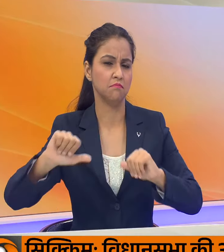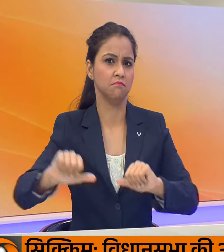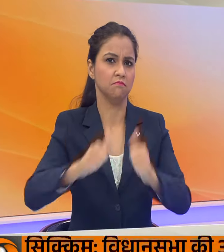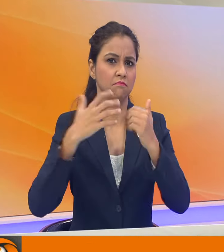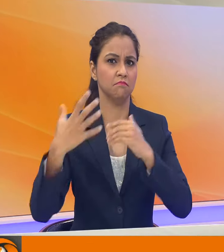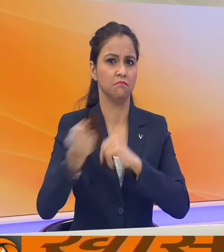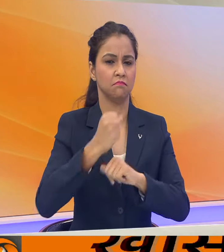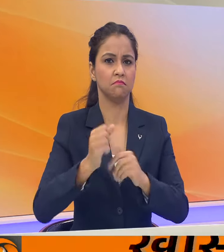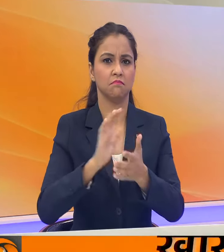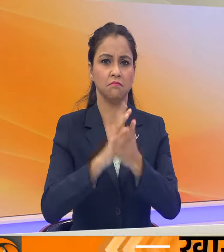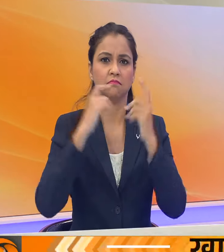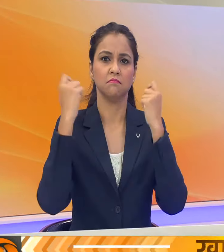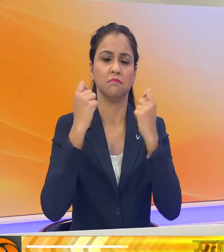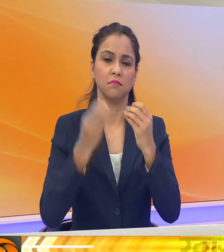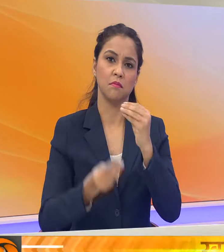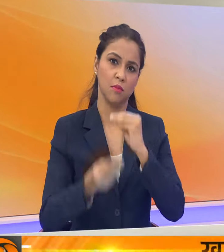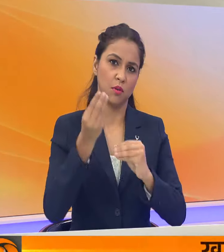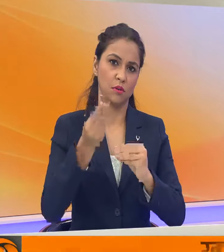मनाया।